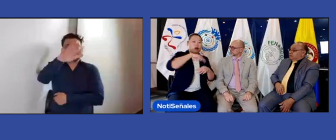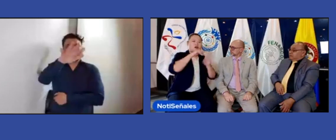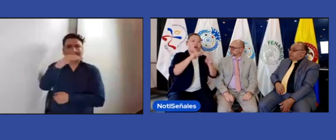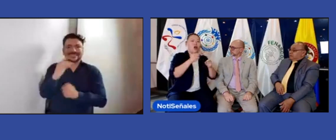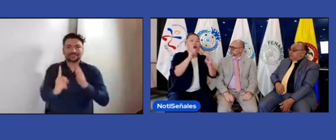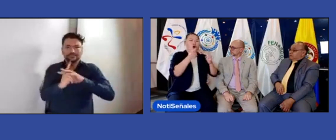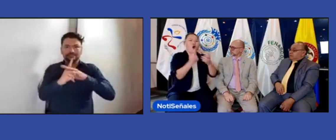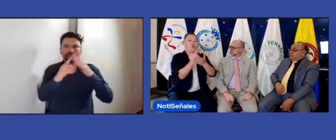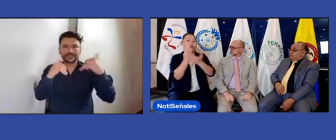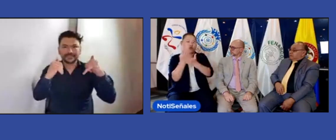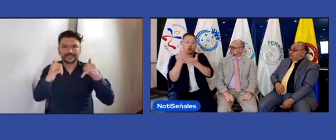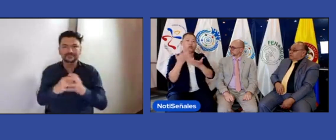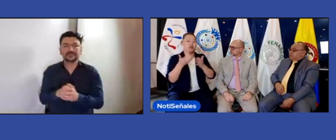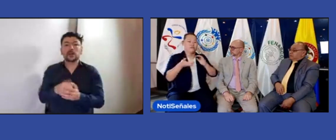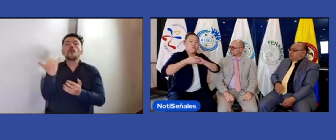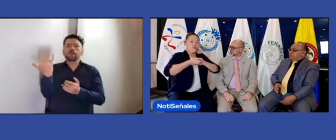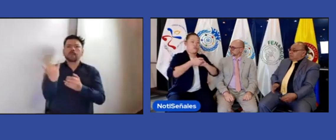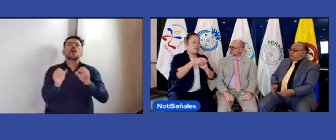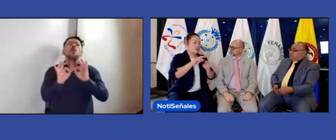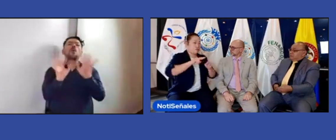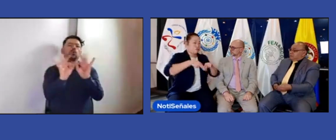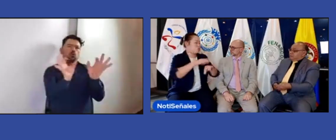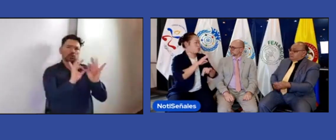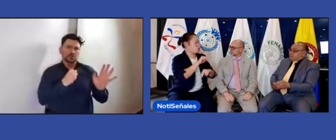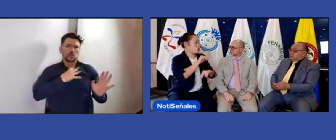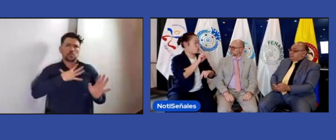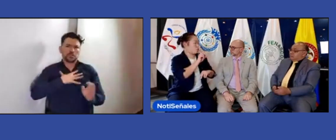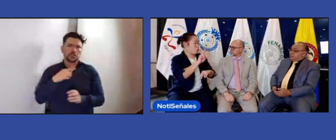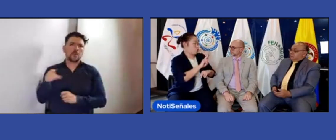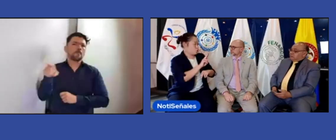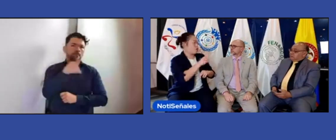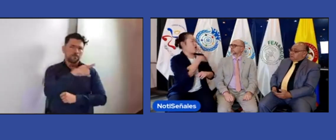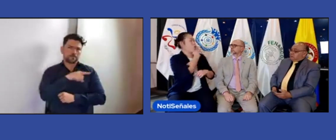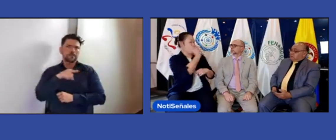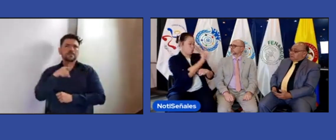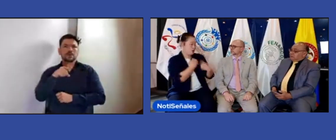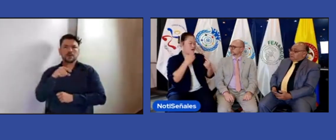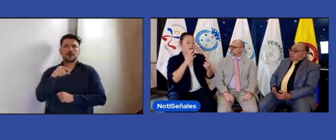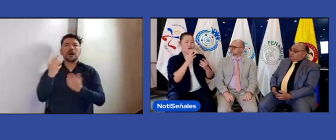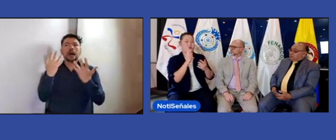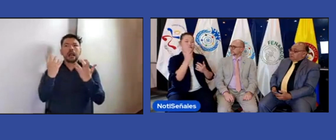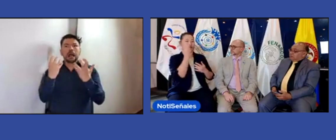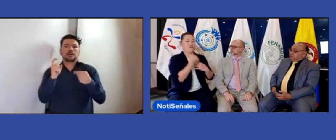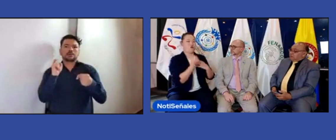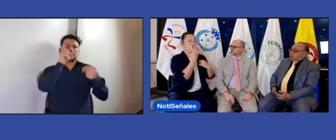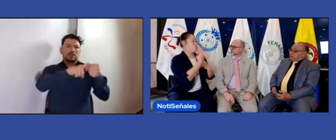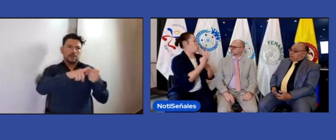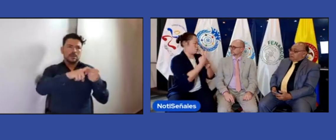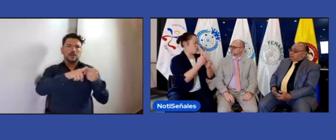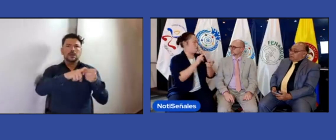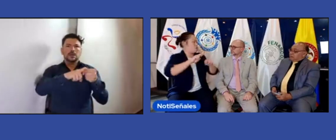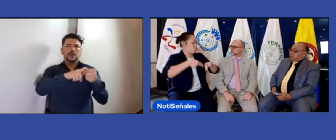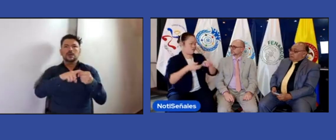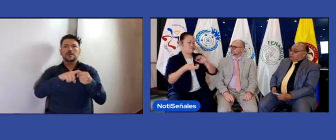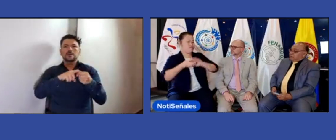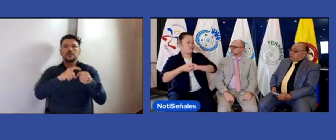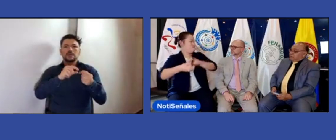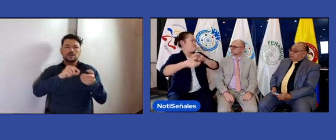salen por aparte, ¿no? Eso, Joe, bien. Sí, por ejemplo, nosotros justamente estamos pendientes también de los